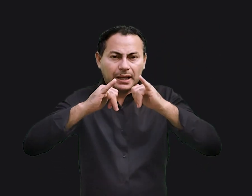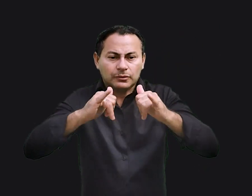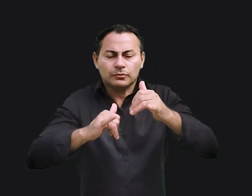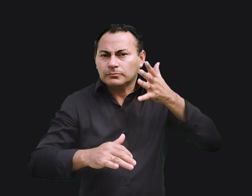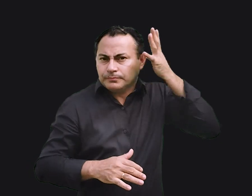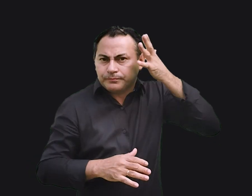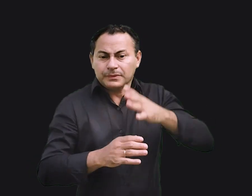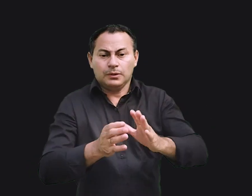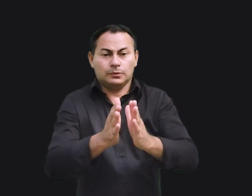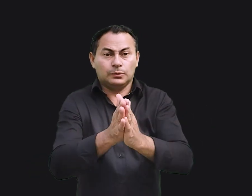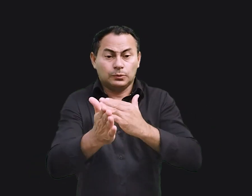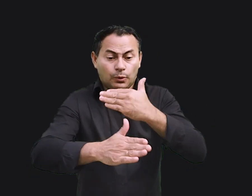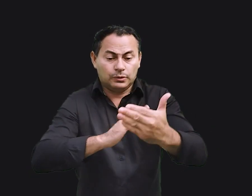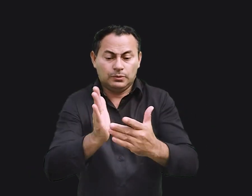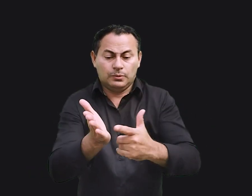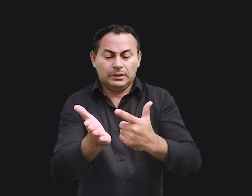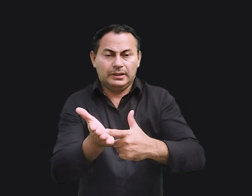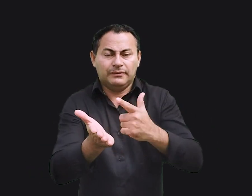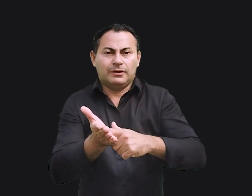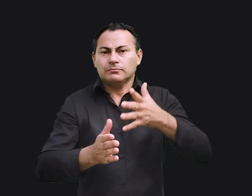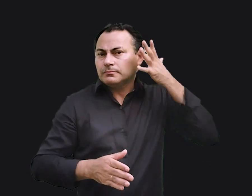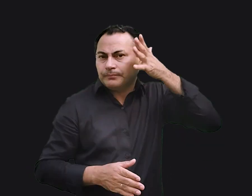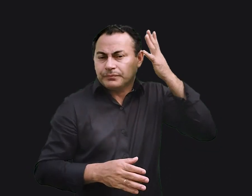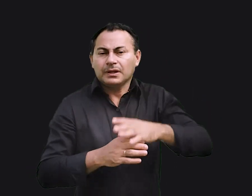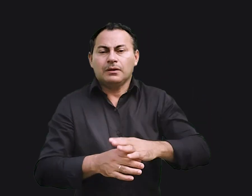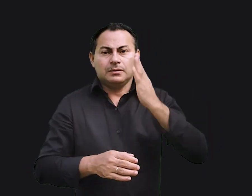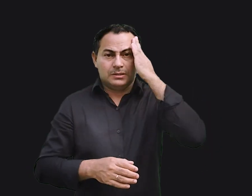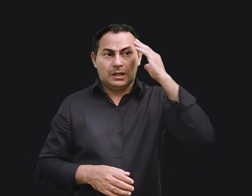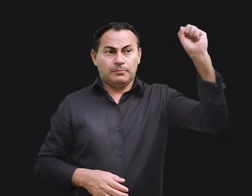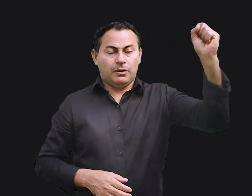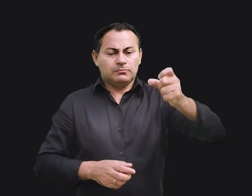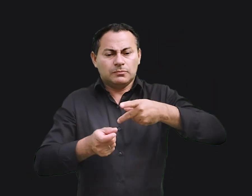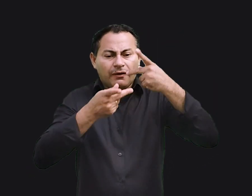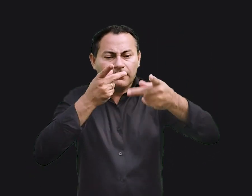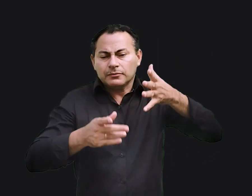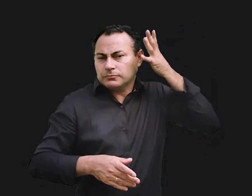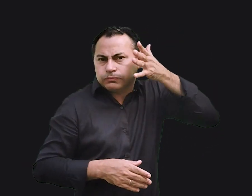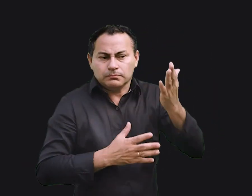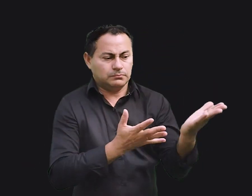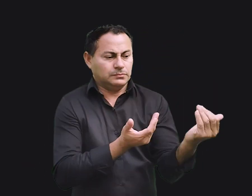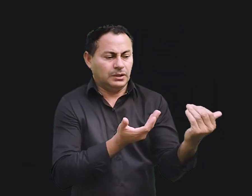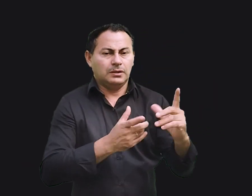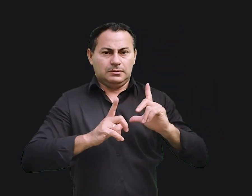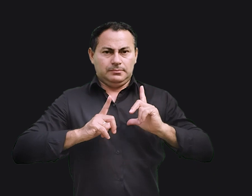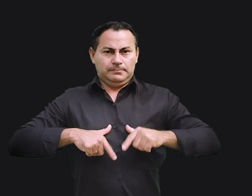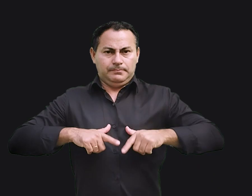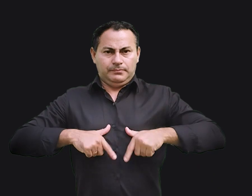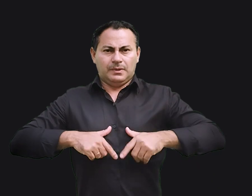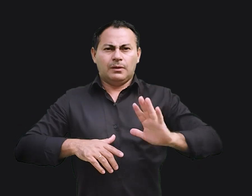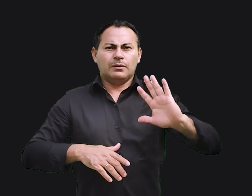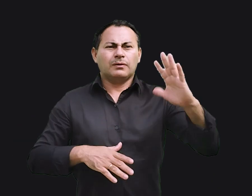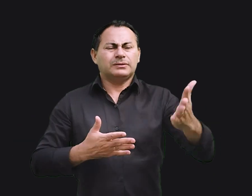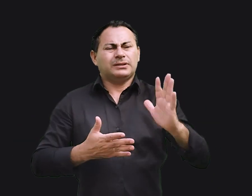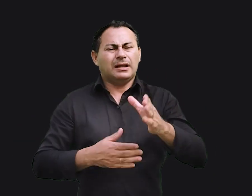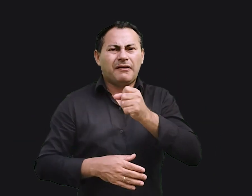é um sermão, daí o seu nome. Salomão pregou esse sermão para os jovens de Israel quando já era velho.